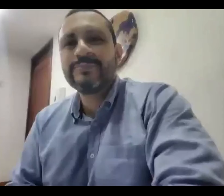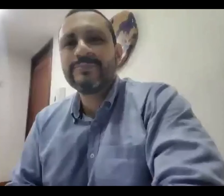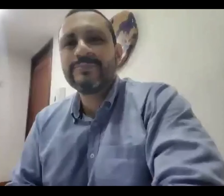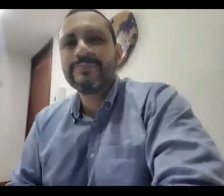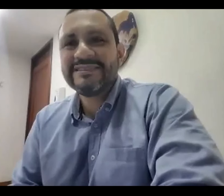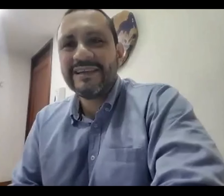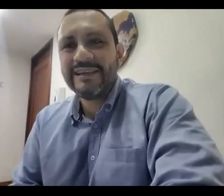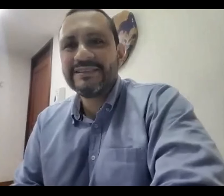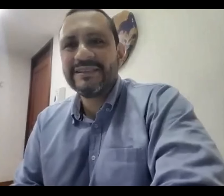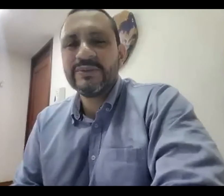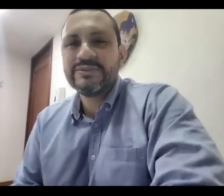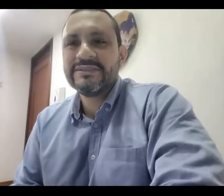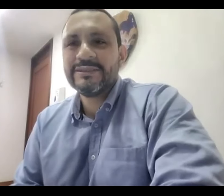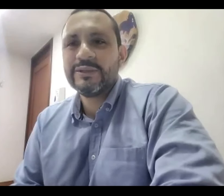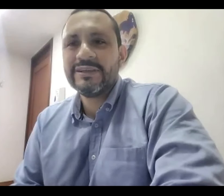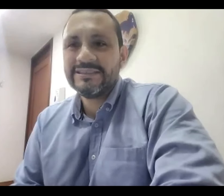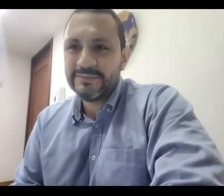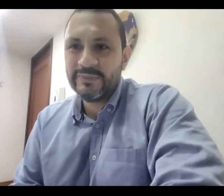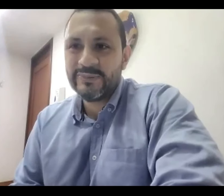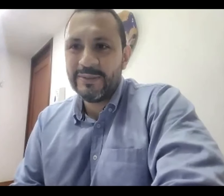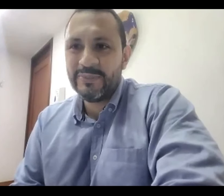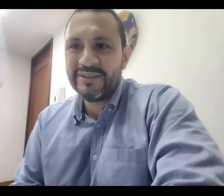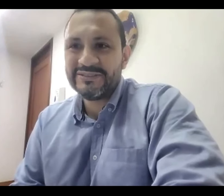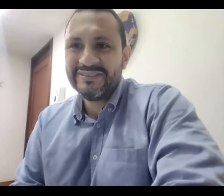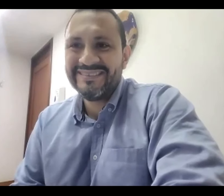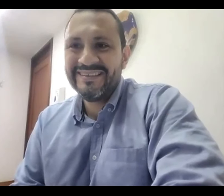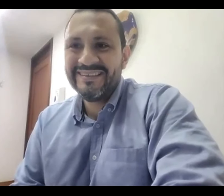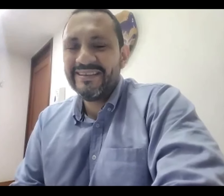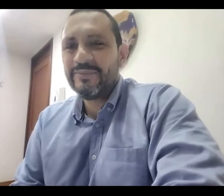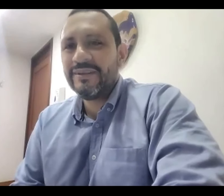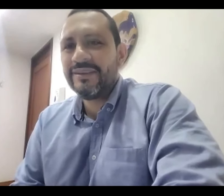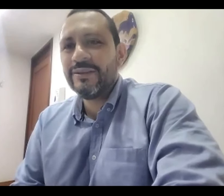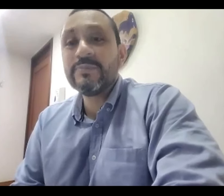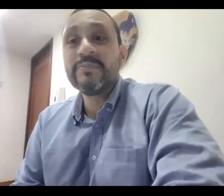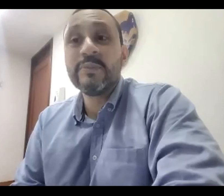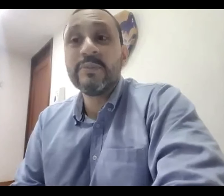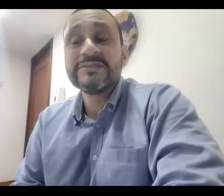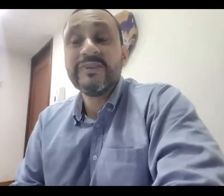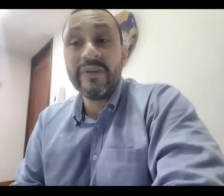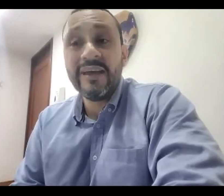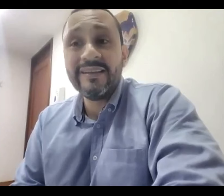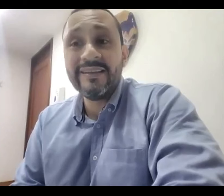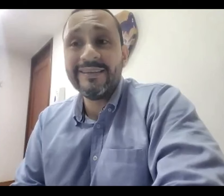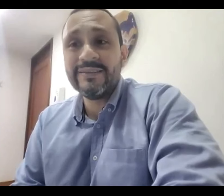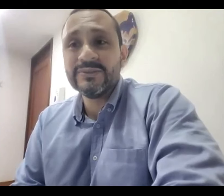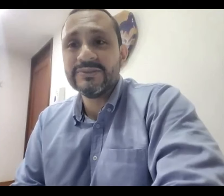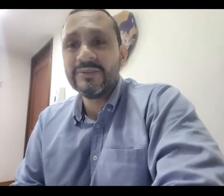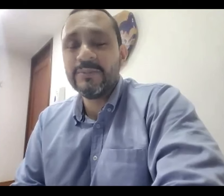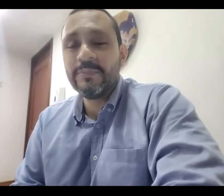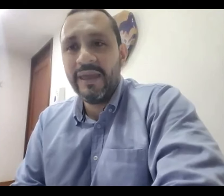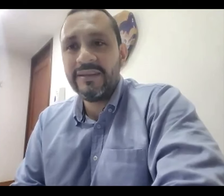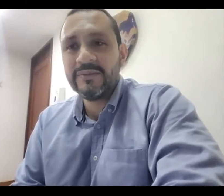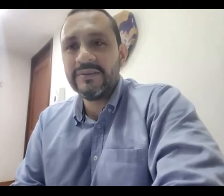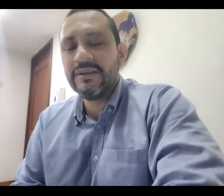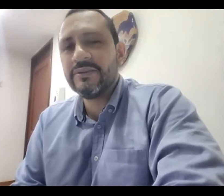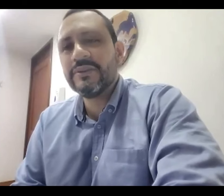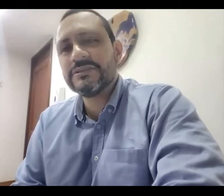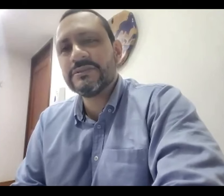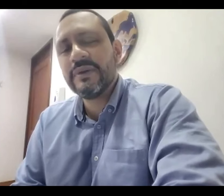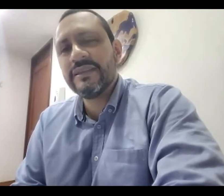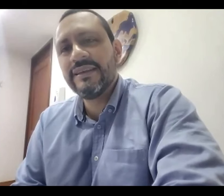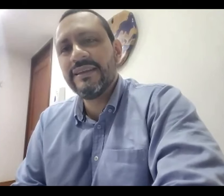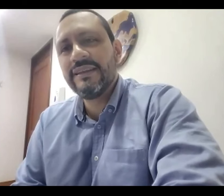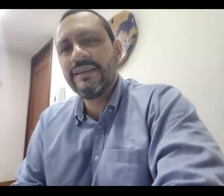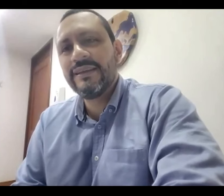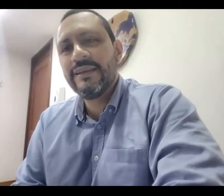Muy buenas tardes a todos y gracias por la invitación. Mi nombre es Fabián, yo soy médico de la